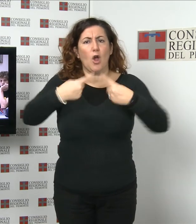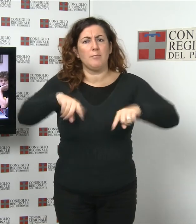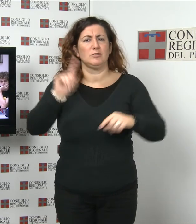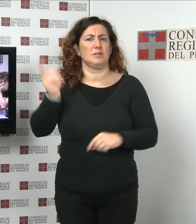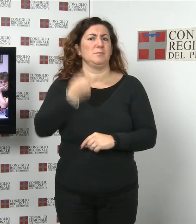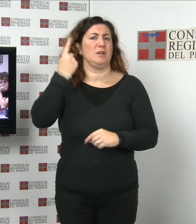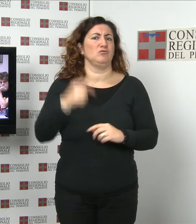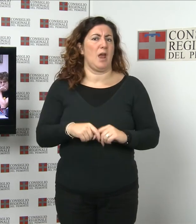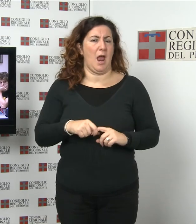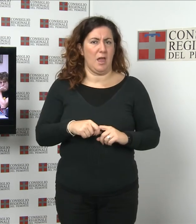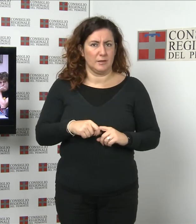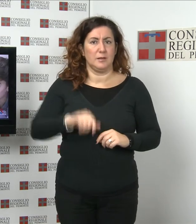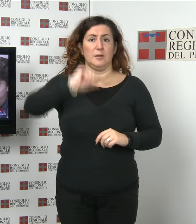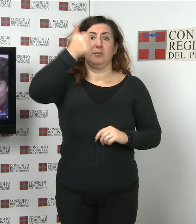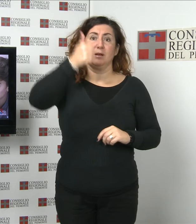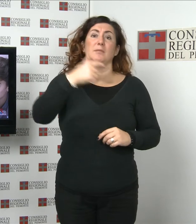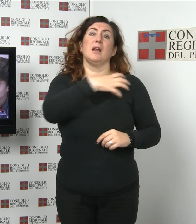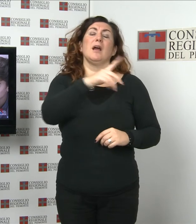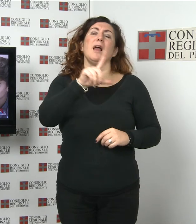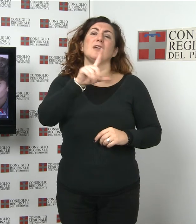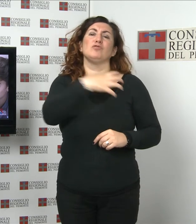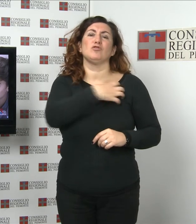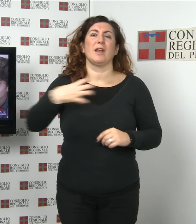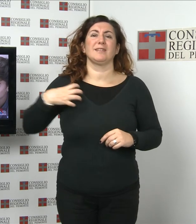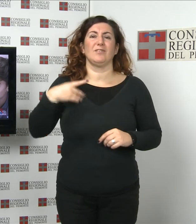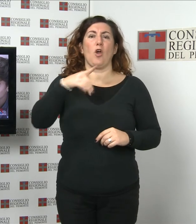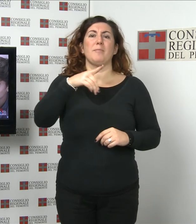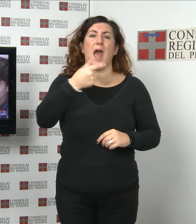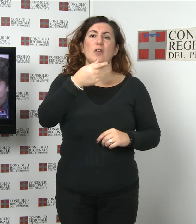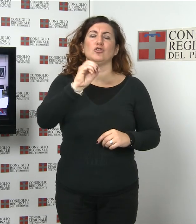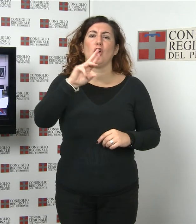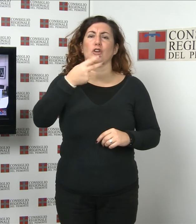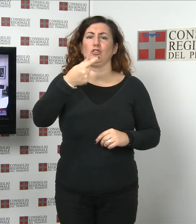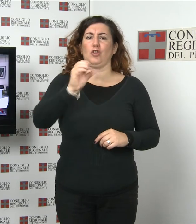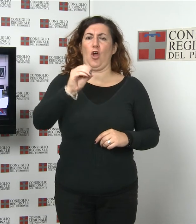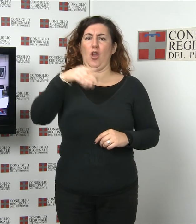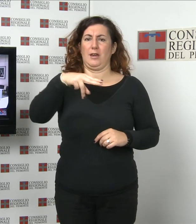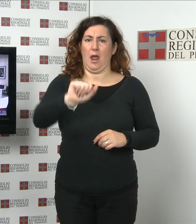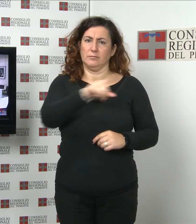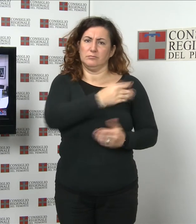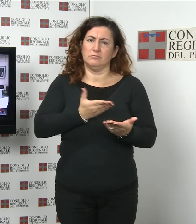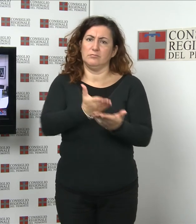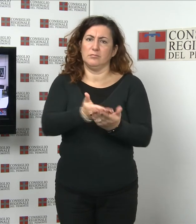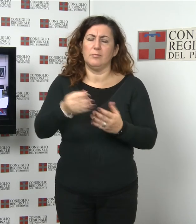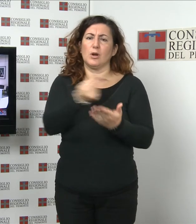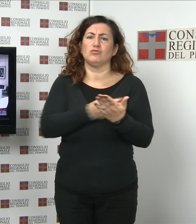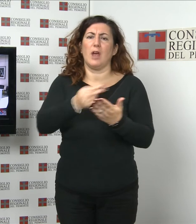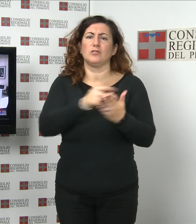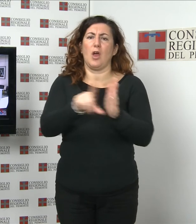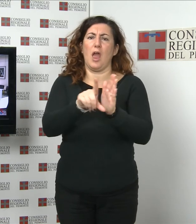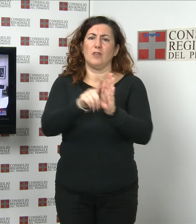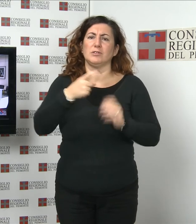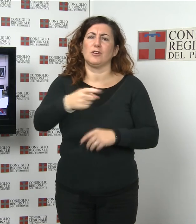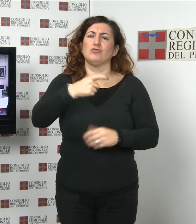stati gli studenti della classe terza D del Liceo Scientifico Peano di Tortona, che hanno presentato un progetto di legge relativo ai tirocini scolastici